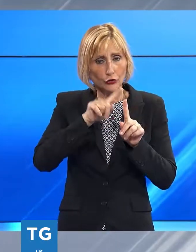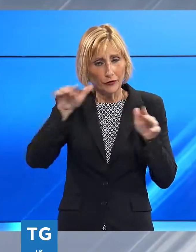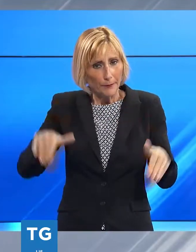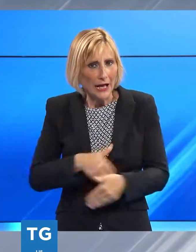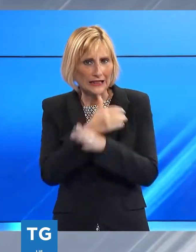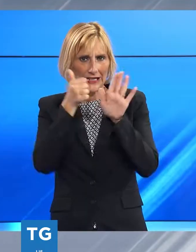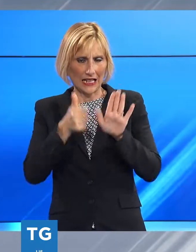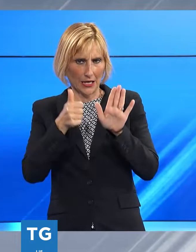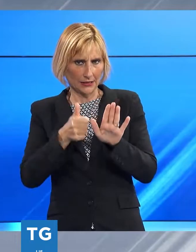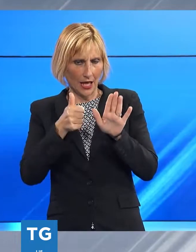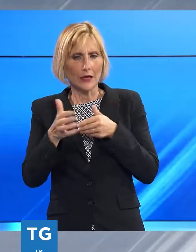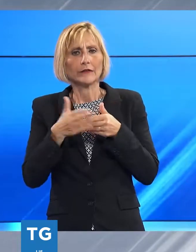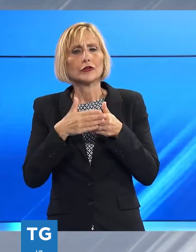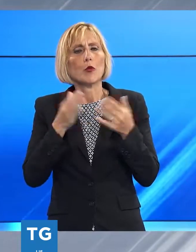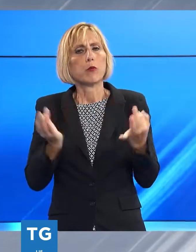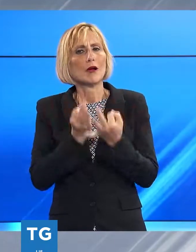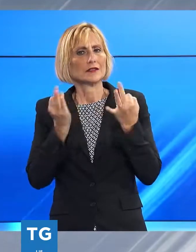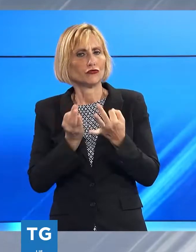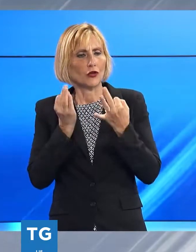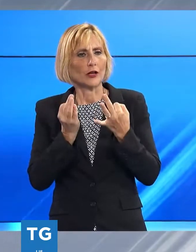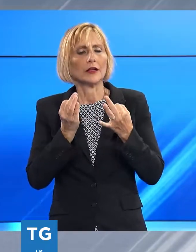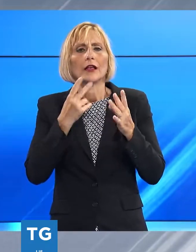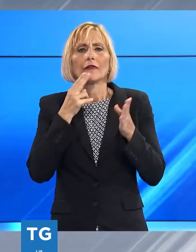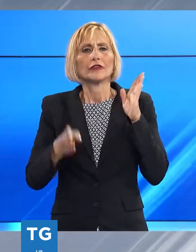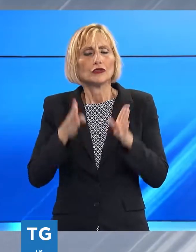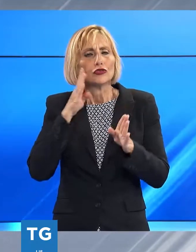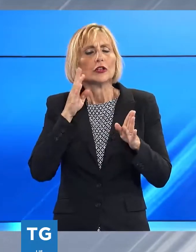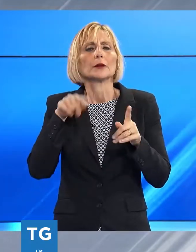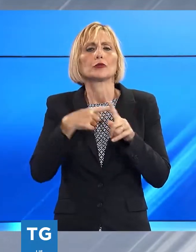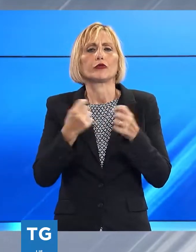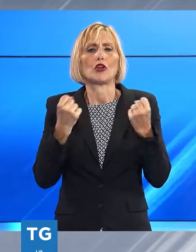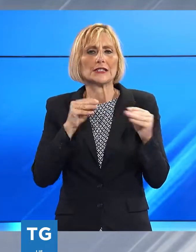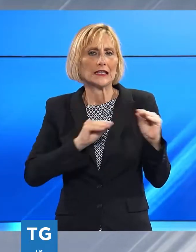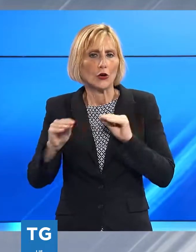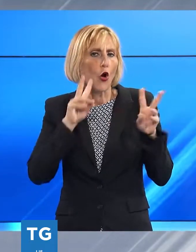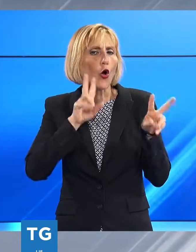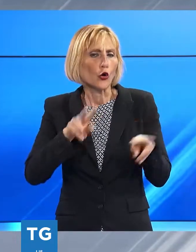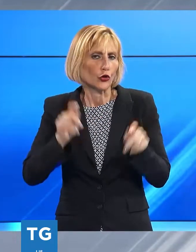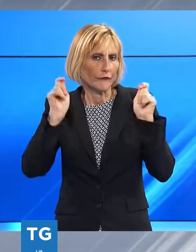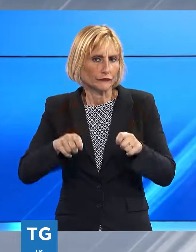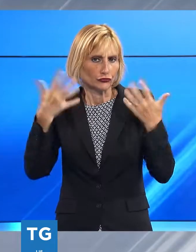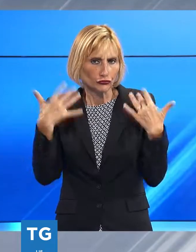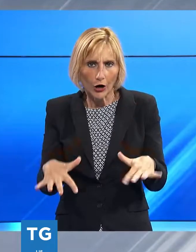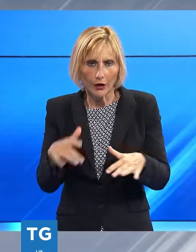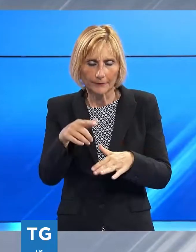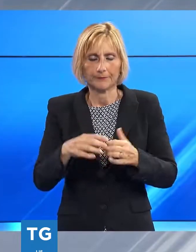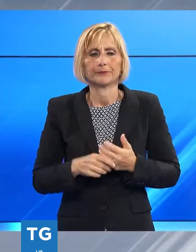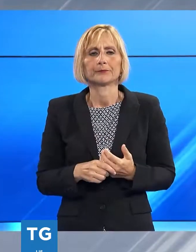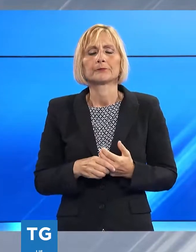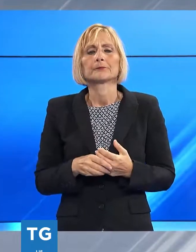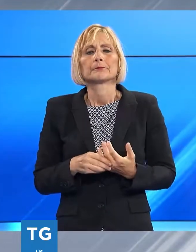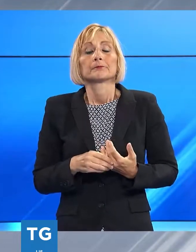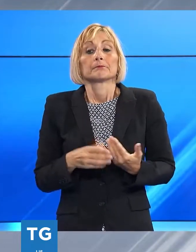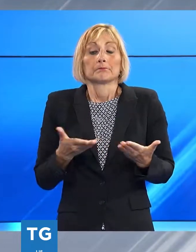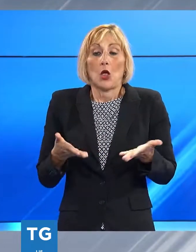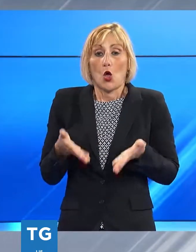della passeggiata i controlli da parte della polizia municipale e delle forze dell'ordine sono già partiti per ora abbastanza tranquilli abbiamo già